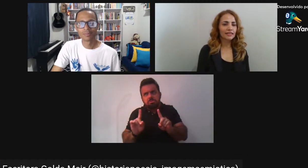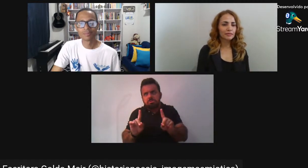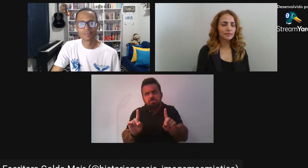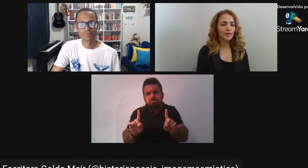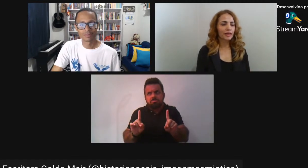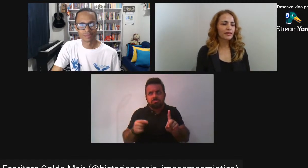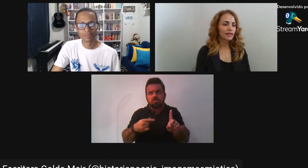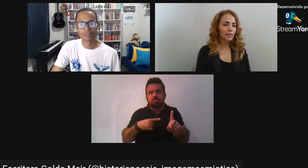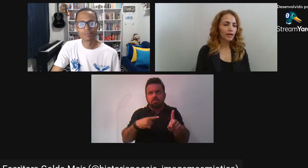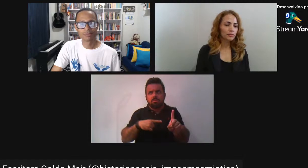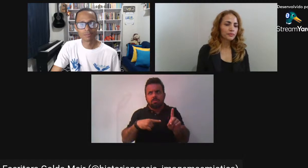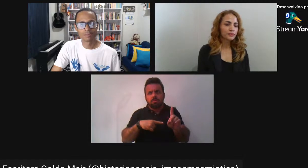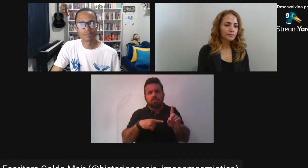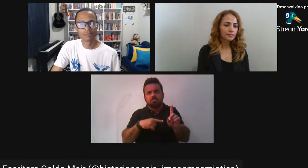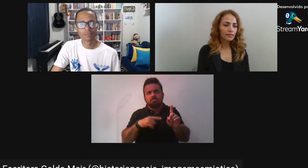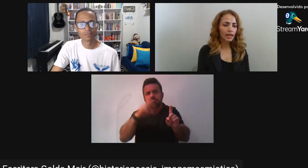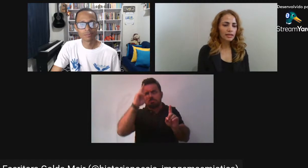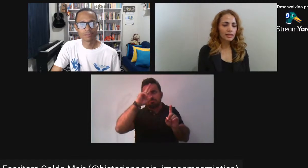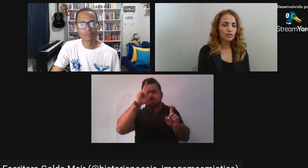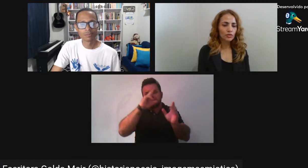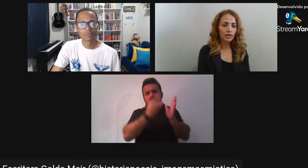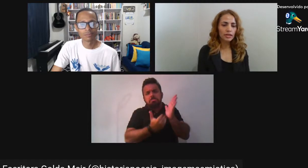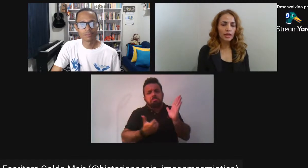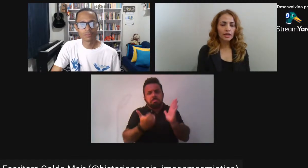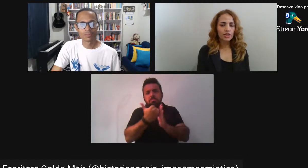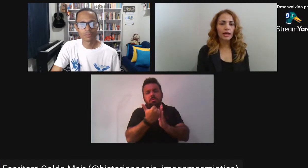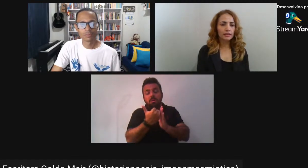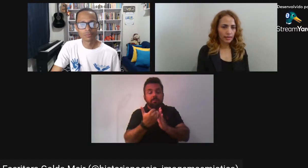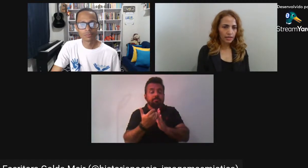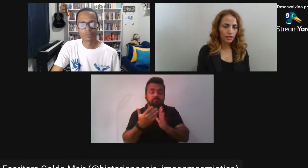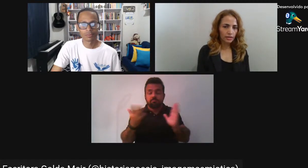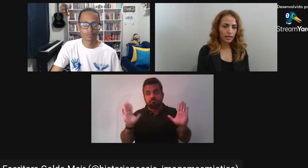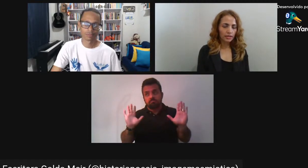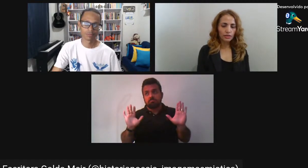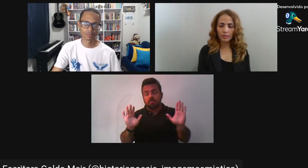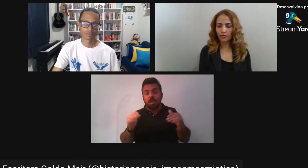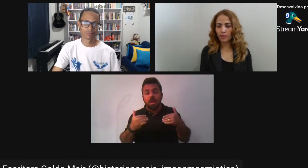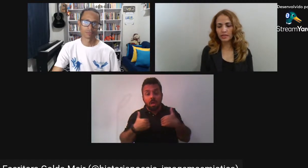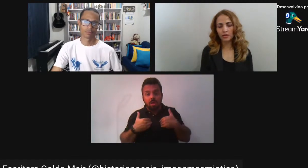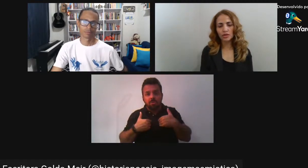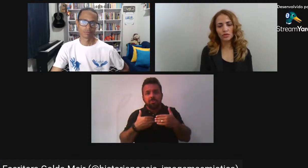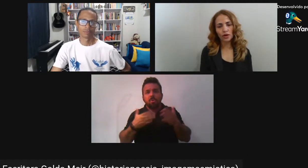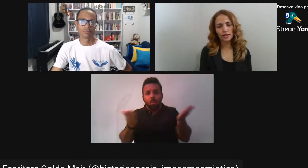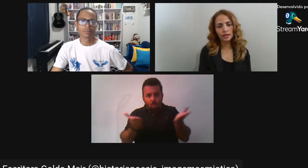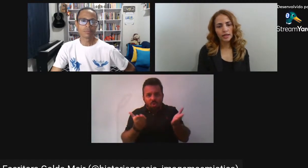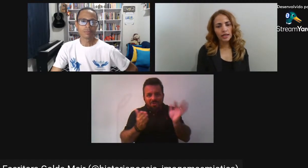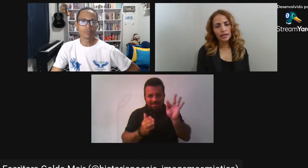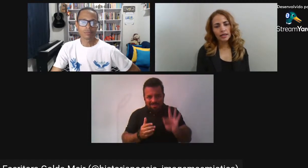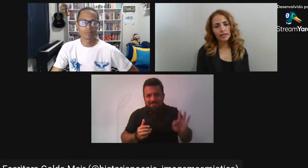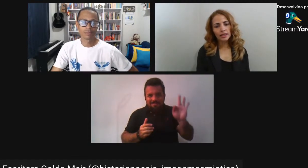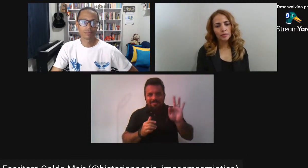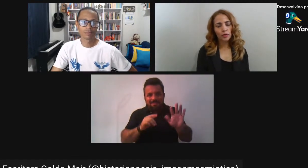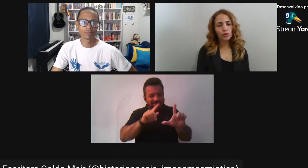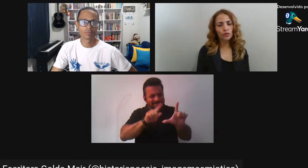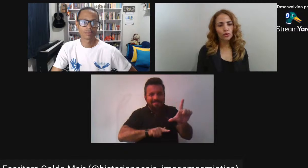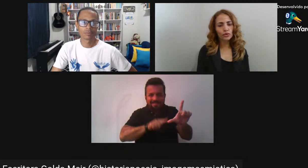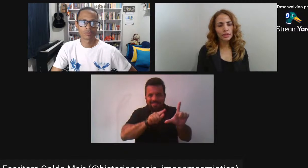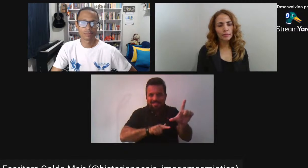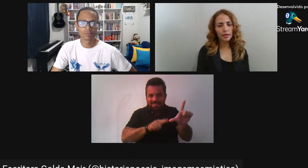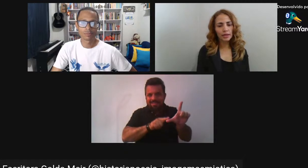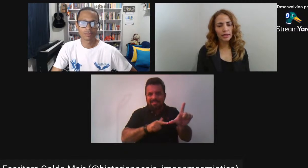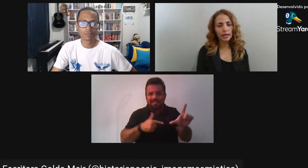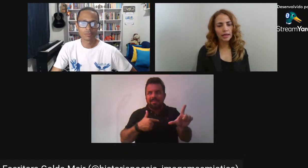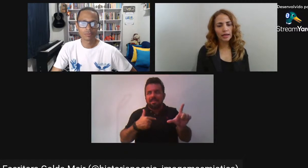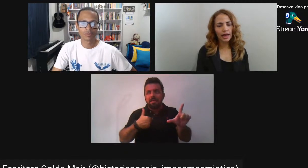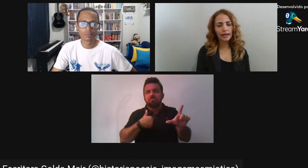letras Trabalho essas questões Já desde a minha formação em história E procuro